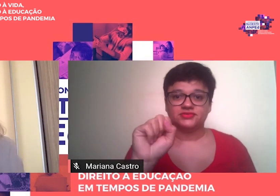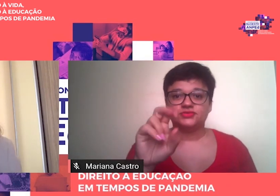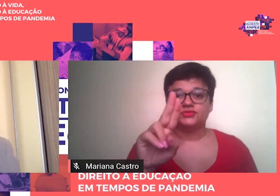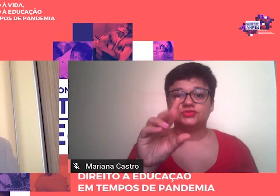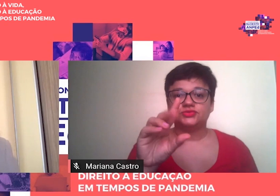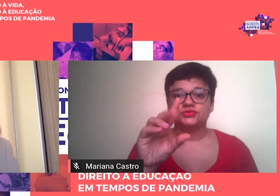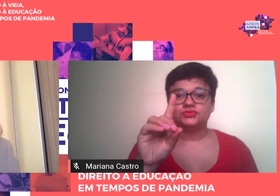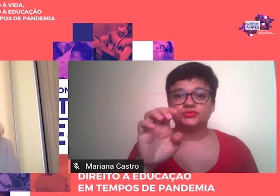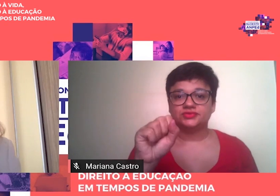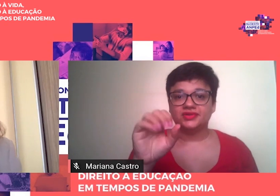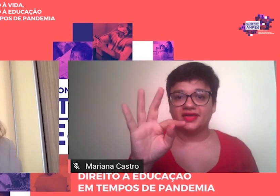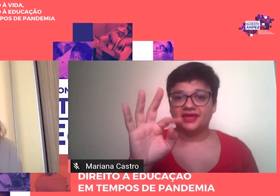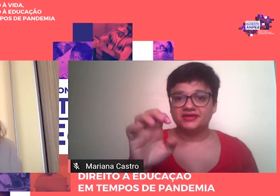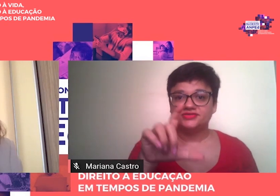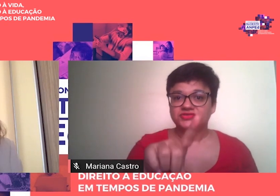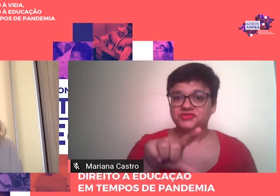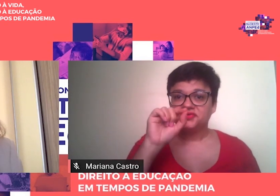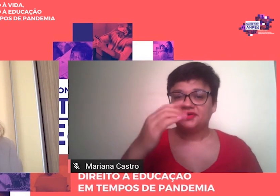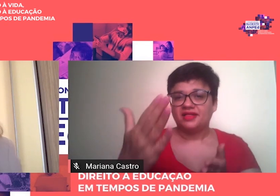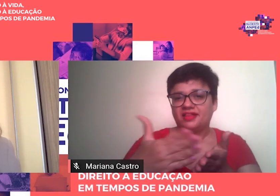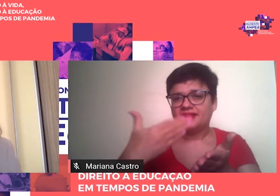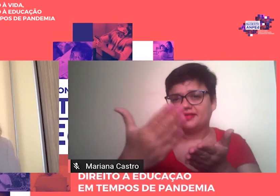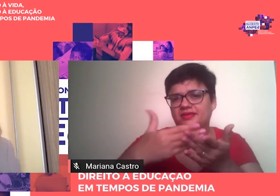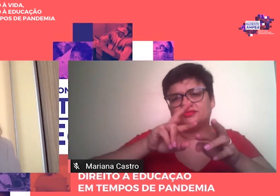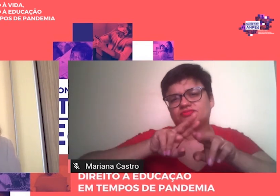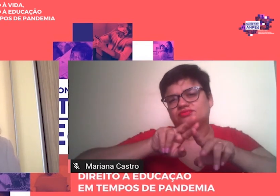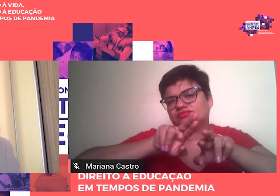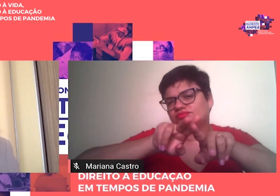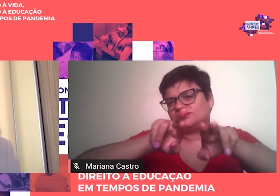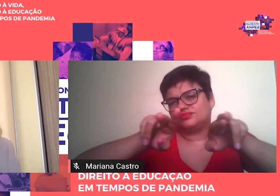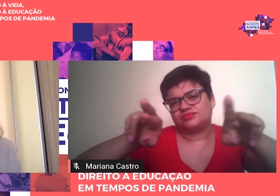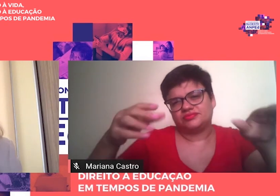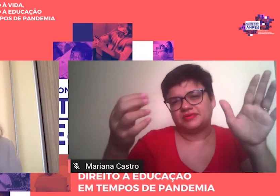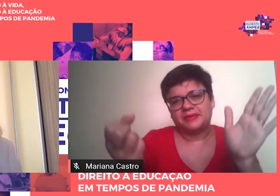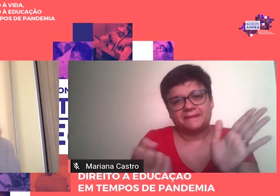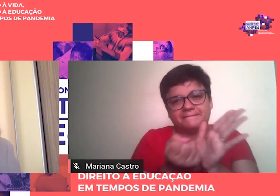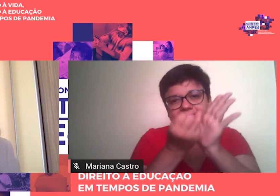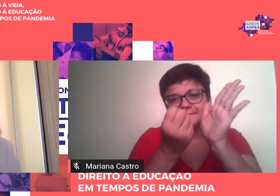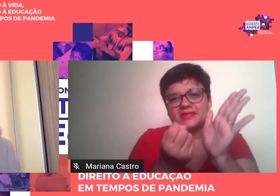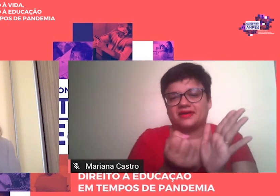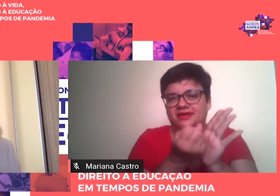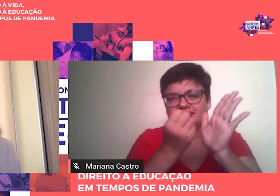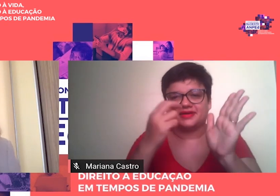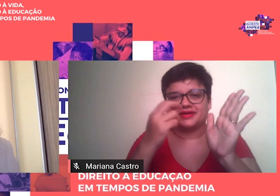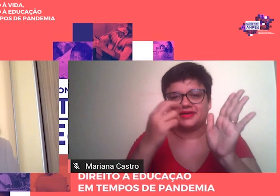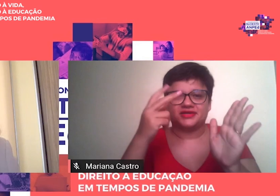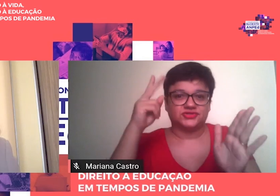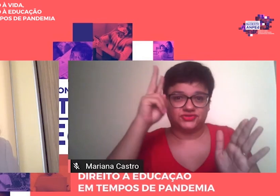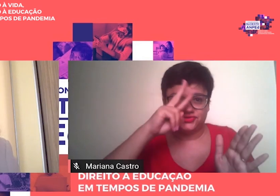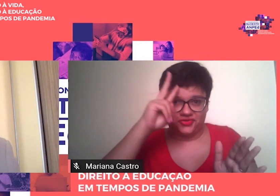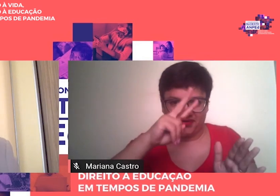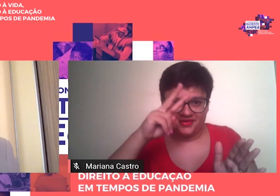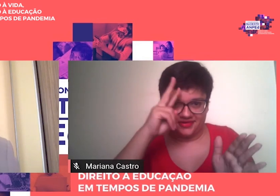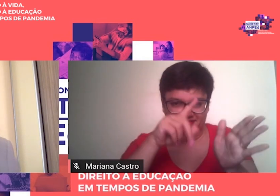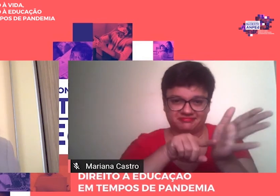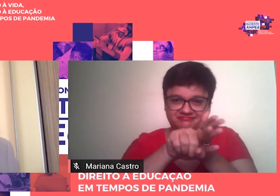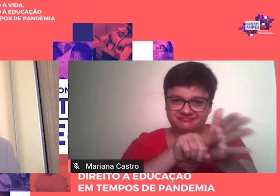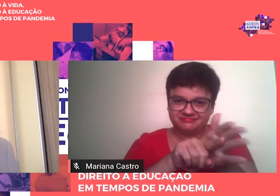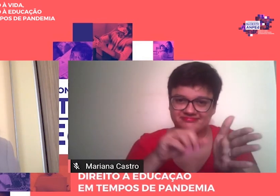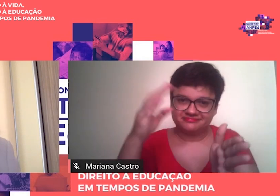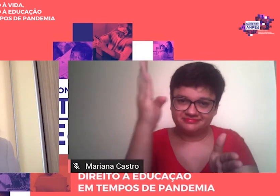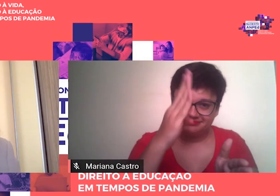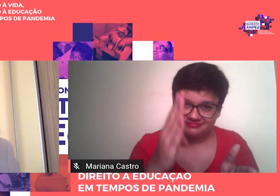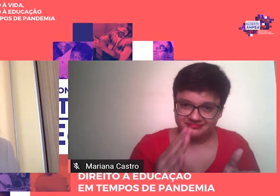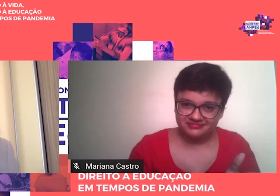São tantos os livros Que marcam A formação dos pesquisadores Na educação brasileira Com certeza